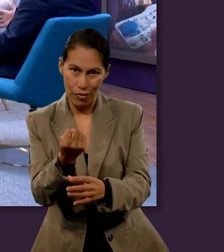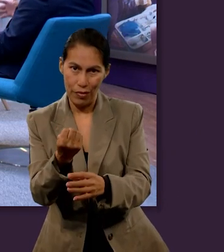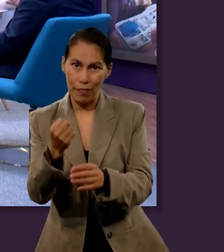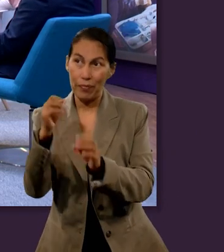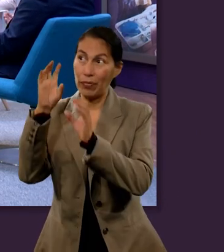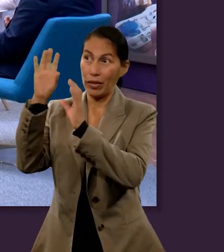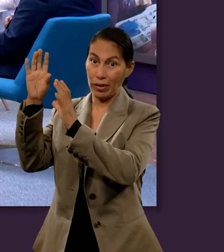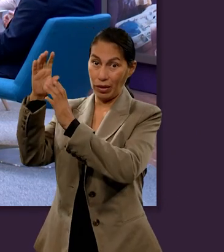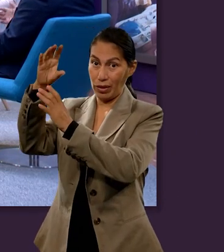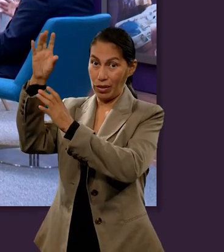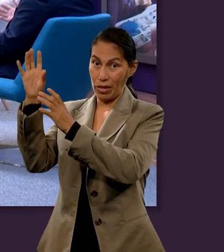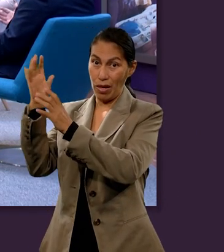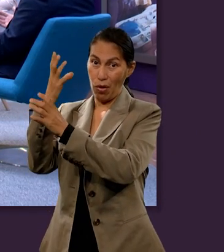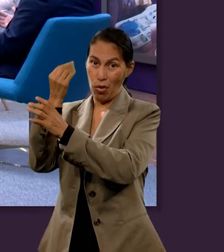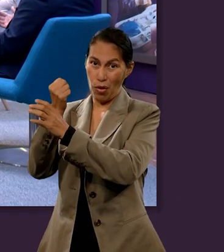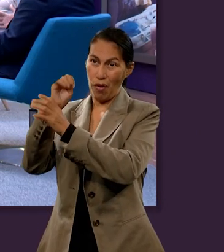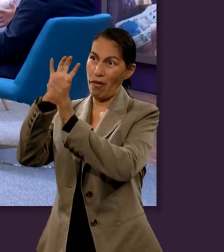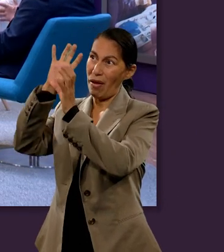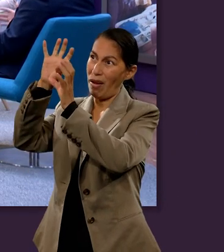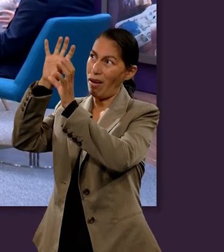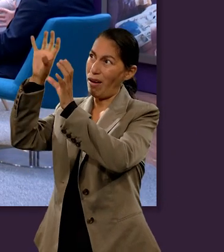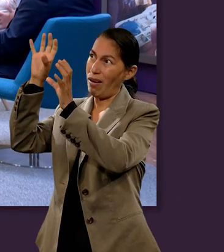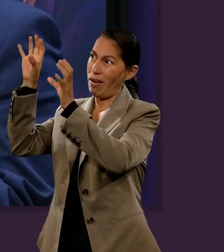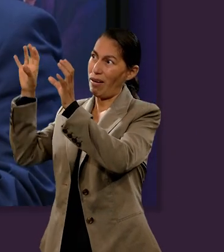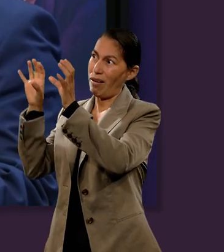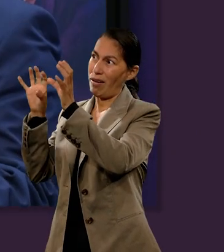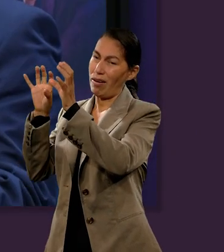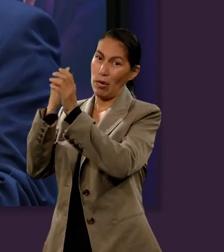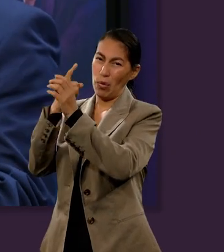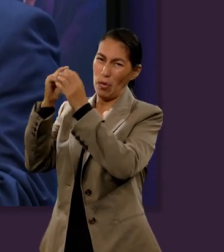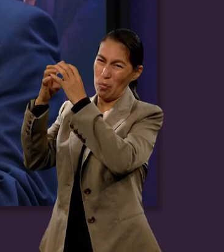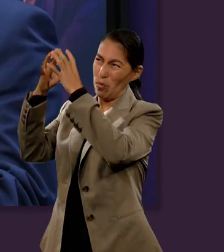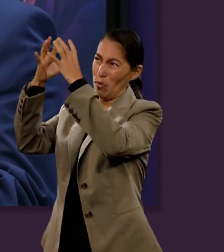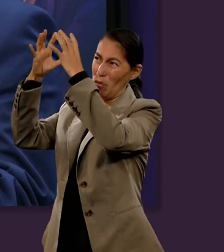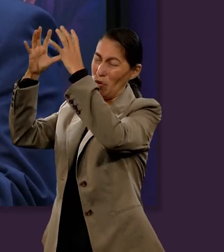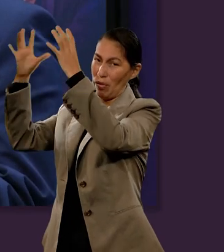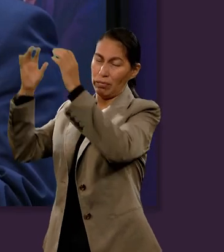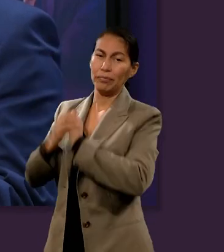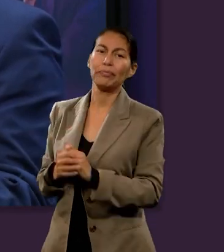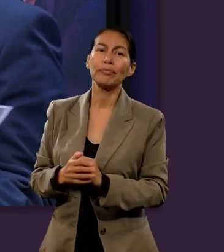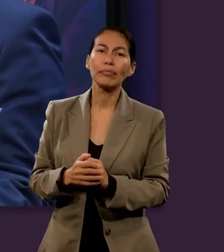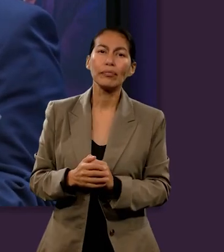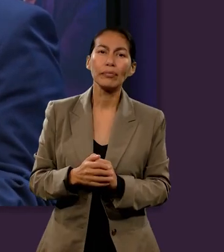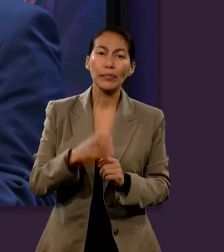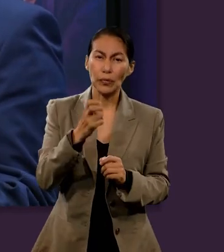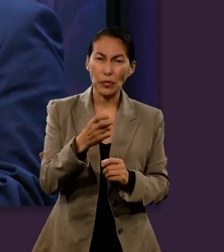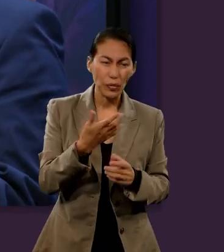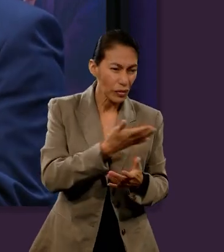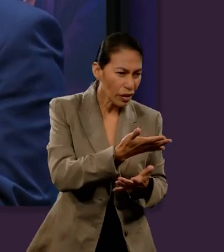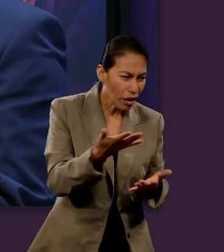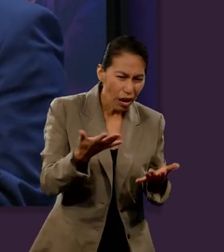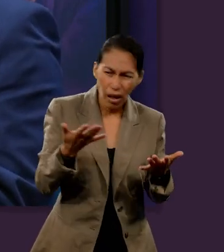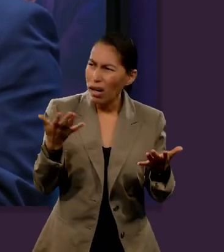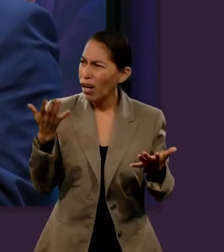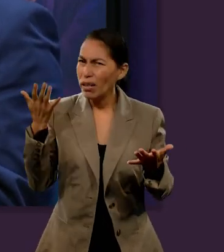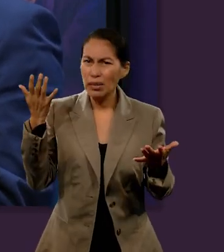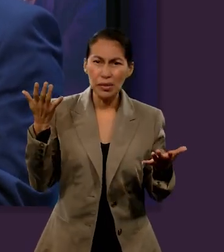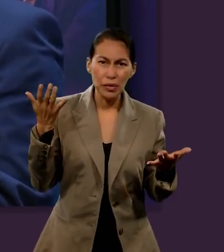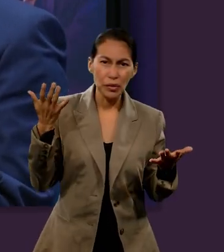mientras que el paraíso está estructurado en nueve esferas, más el impireo. Entonces, dentro